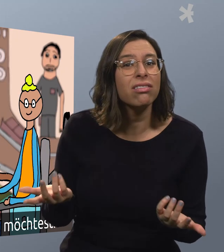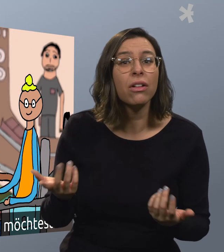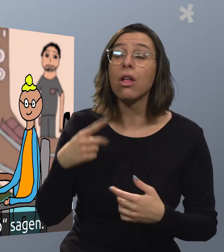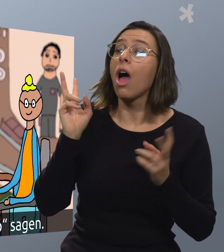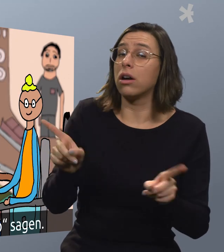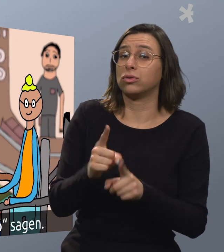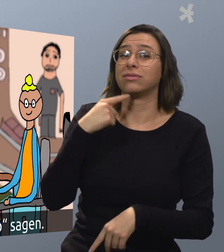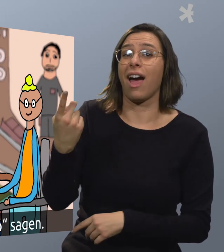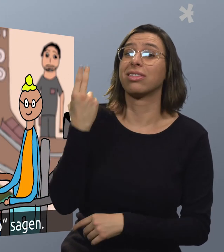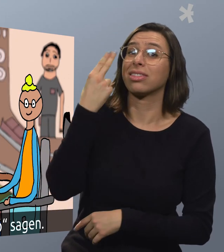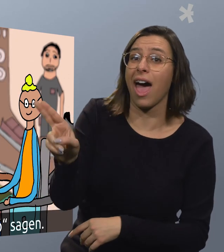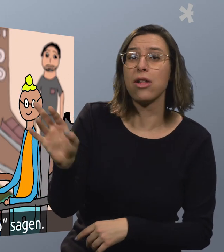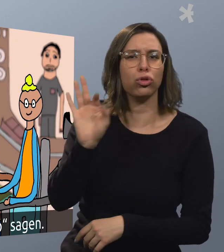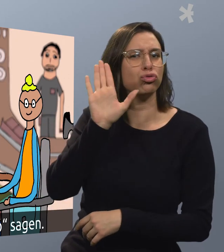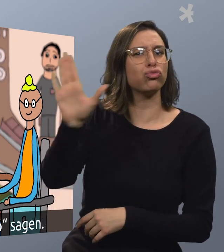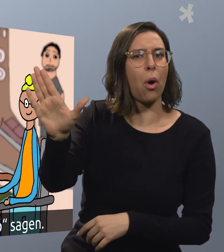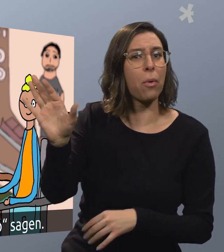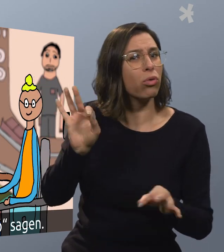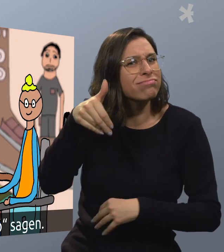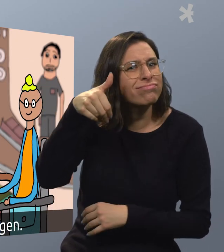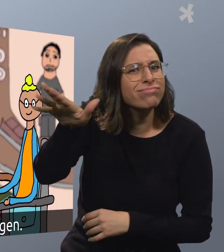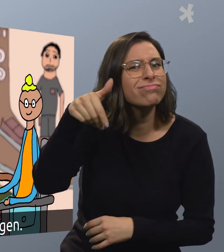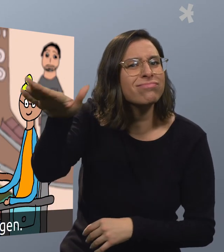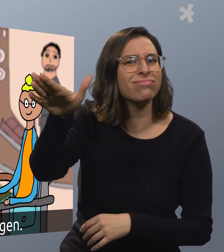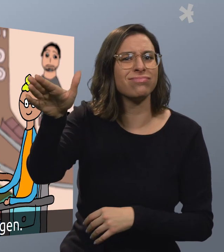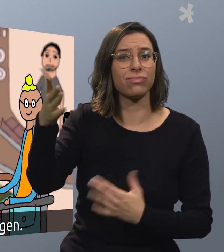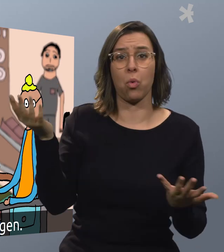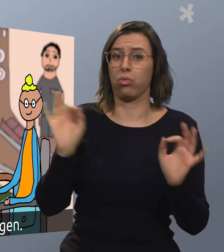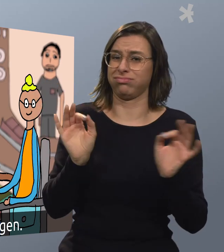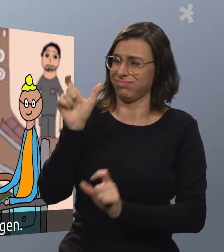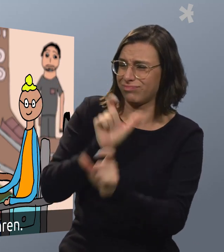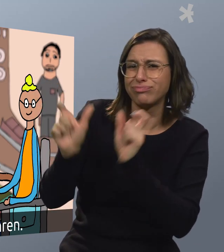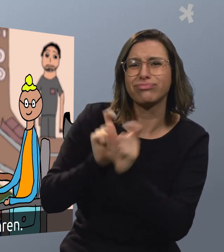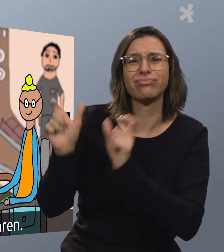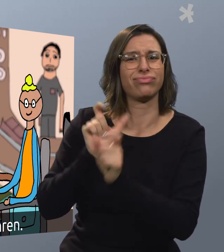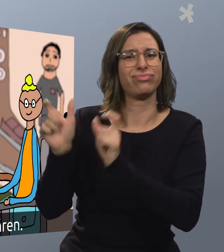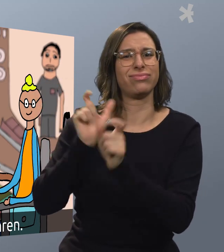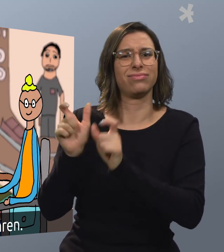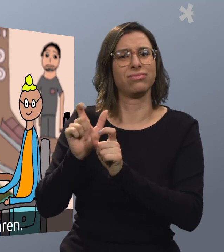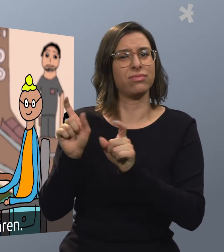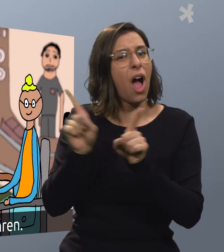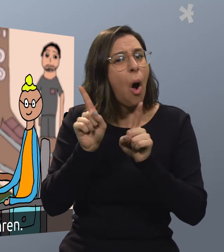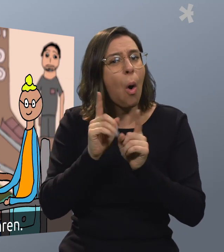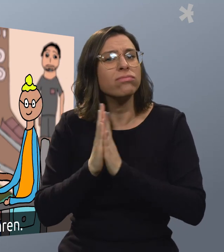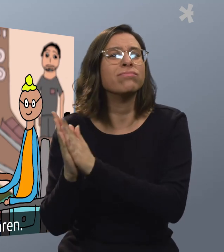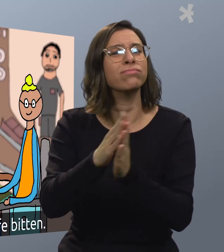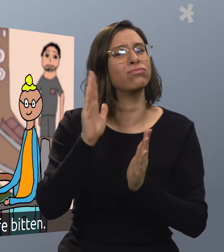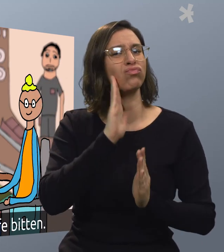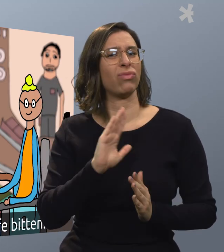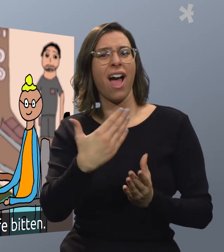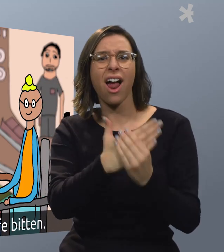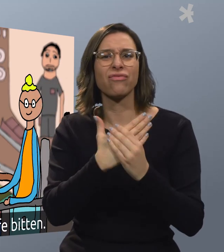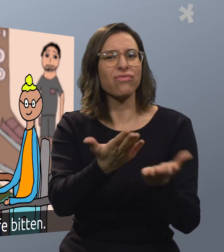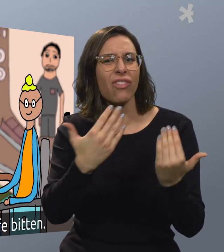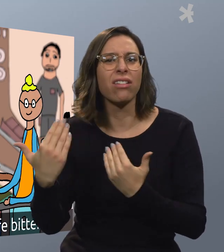möchtest. Du darfst Nein und Stopp sagen. Du darfst Geh weg sagen. Du darfst dich aber auch wehren.